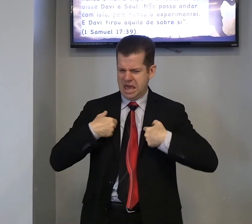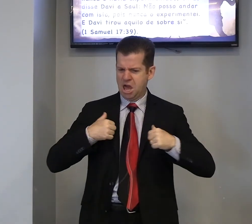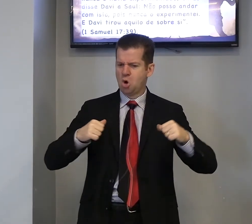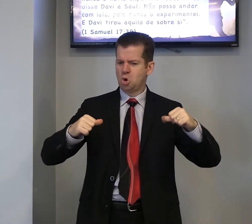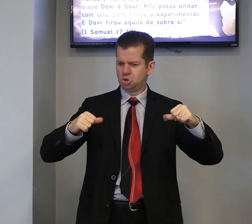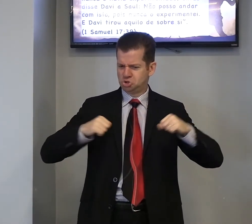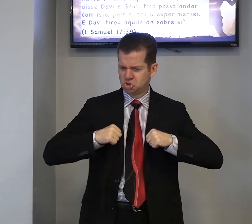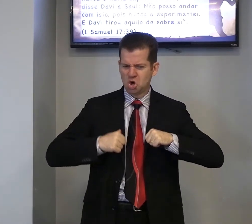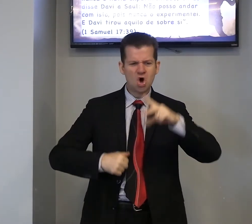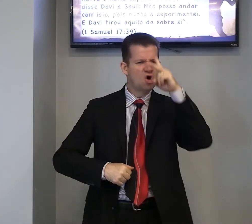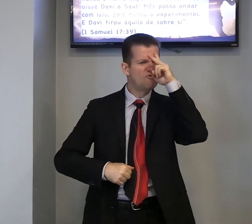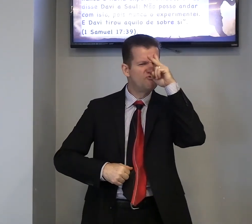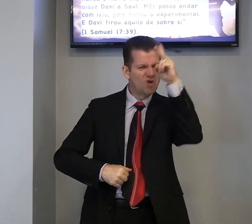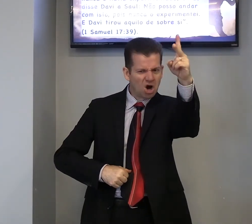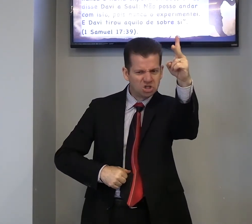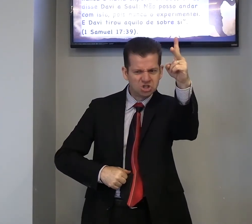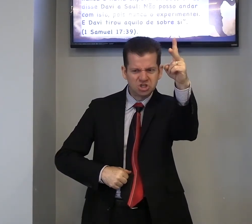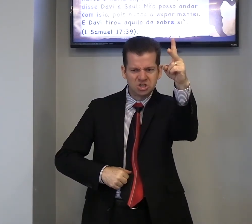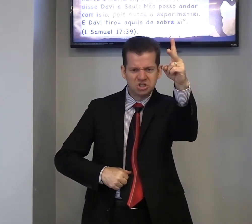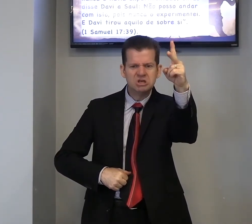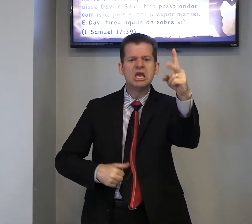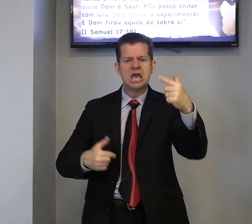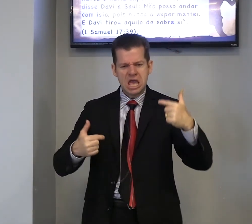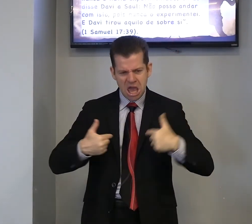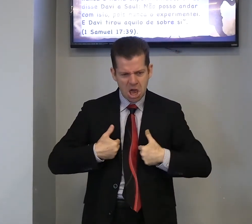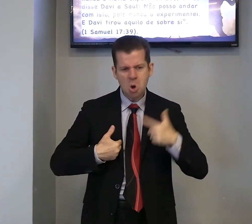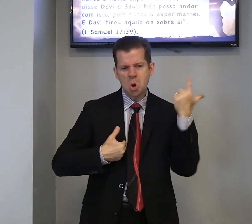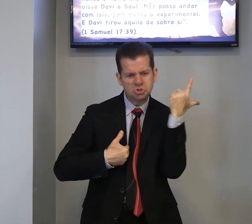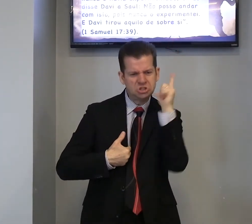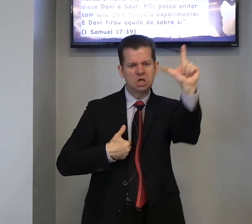eu, sou, forte, eu, consigo,